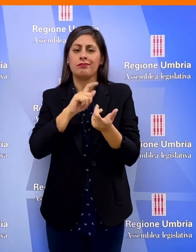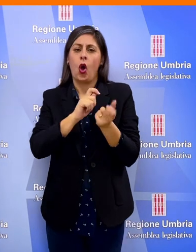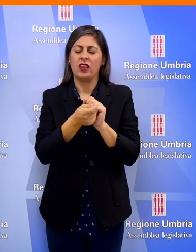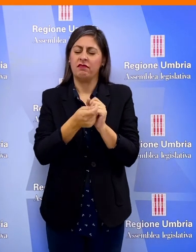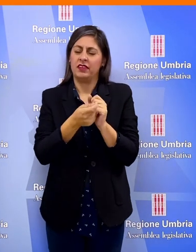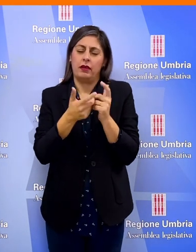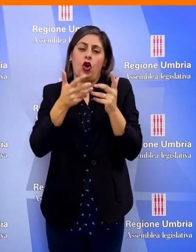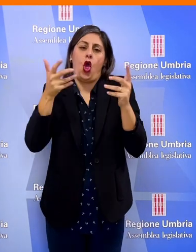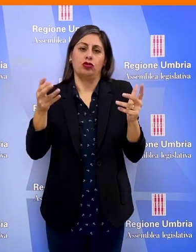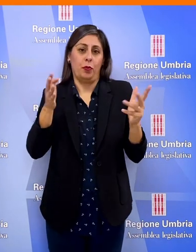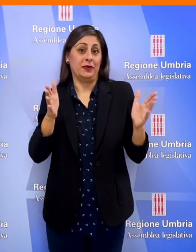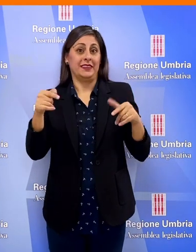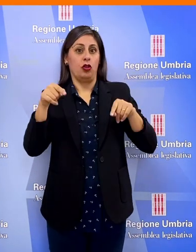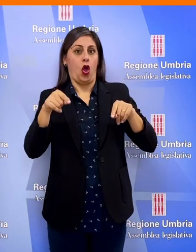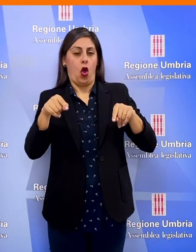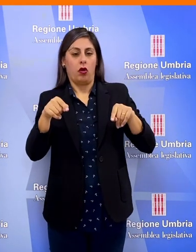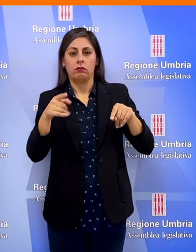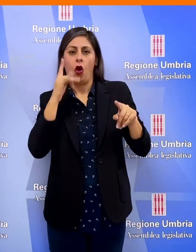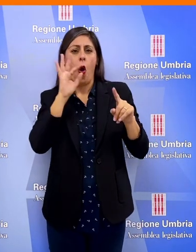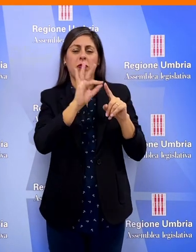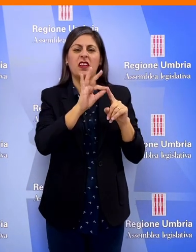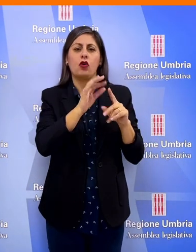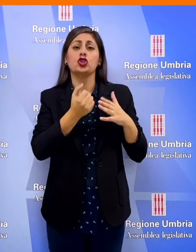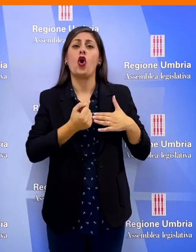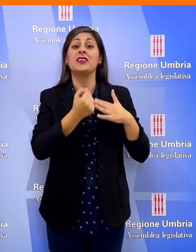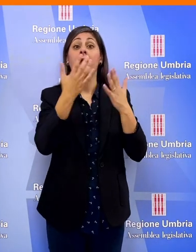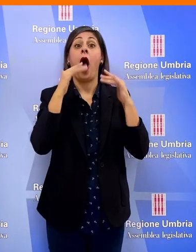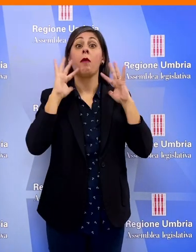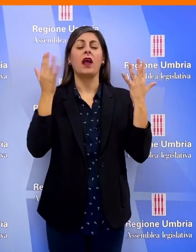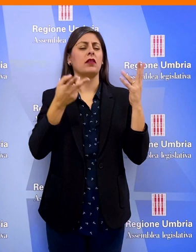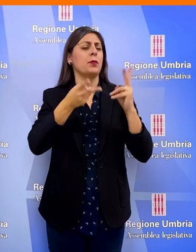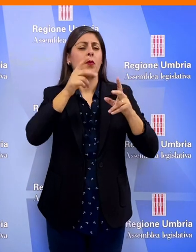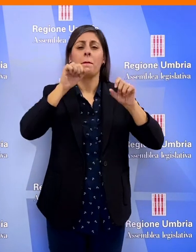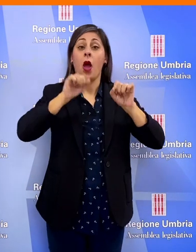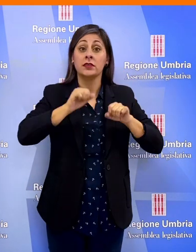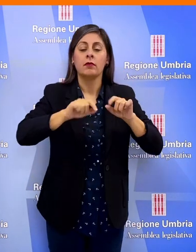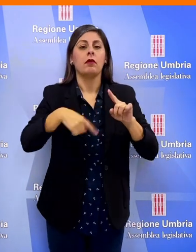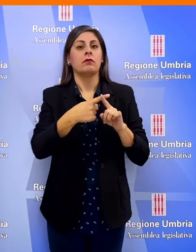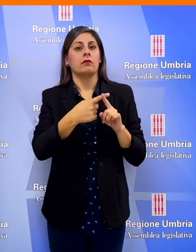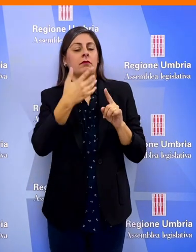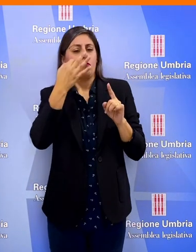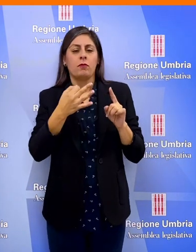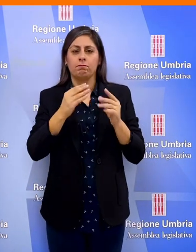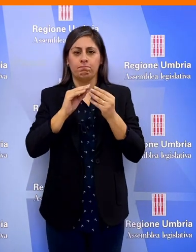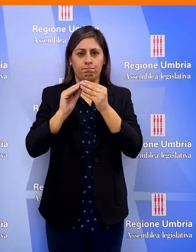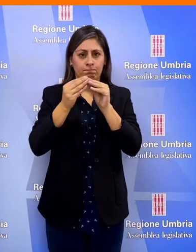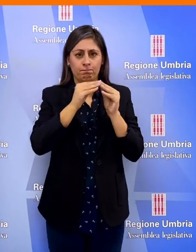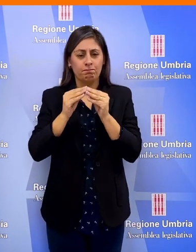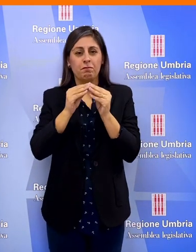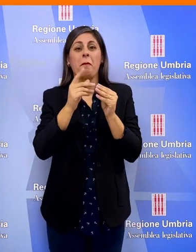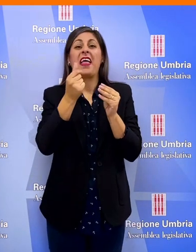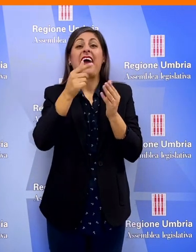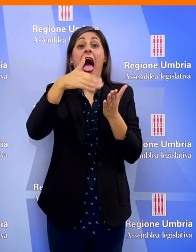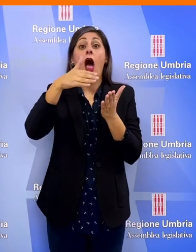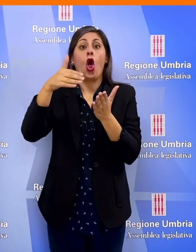significative nel settore il perseguimento della massima sostenibilità ambientale e attraverso la rimodulazione dei